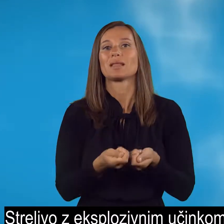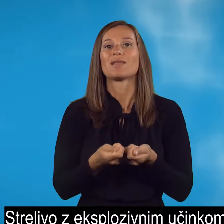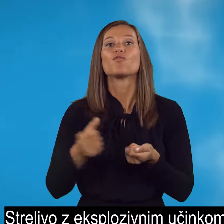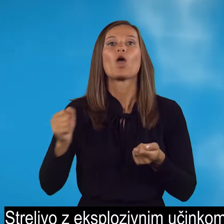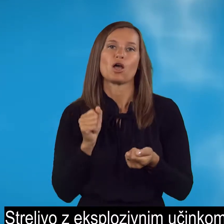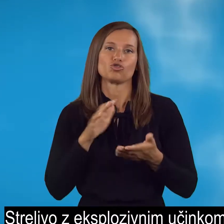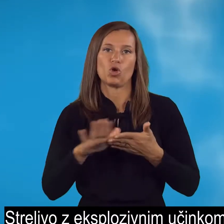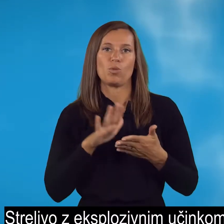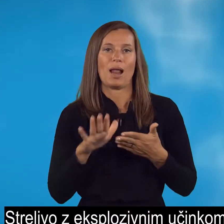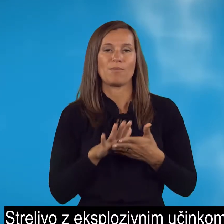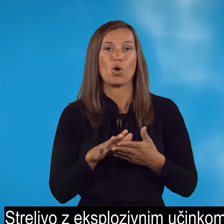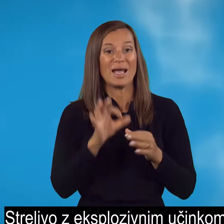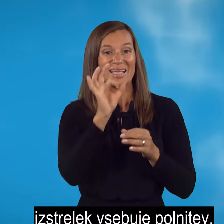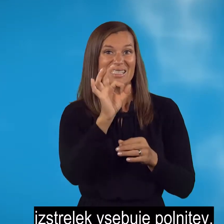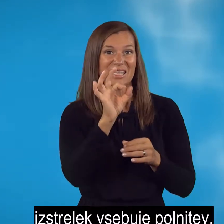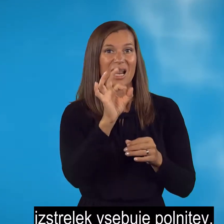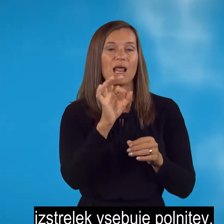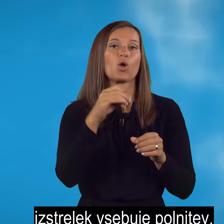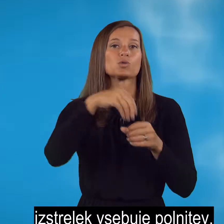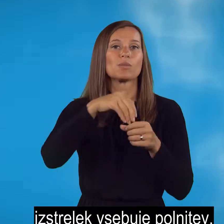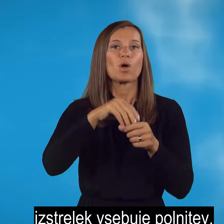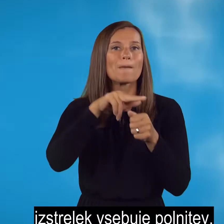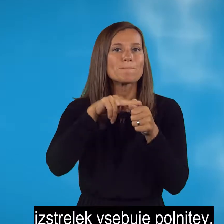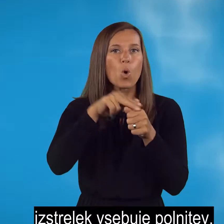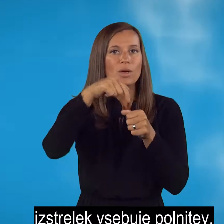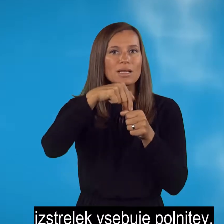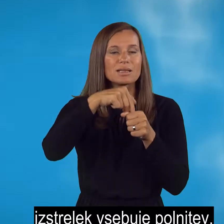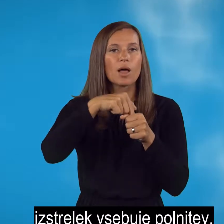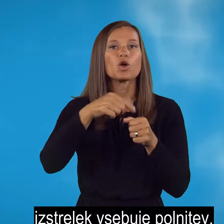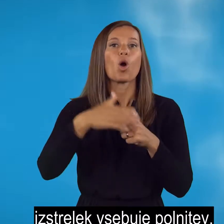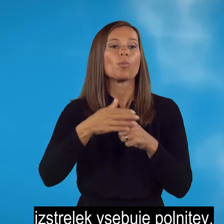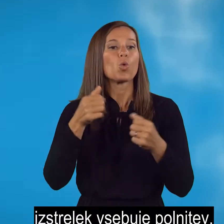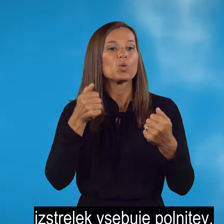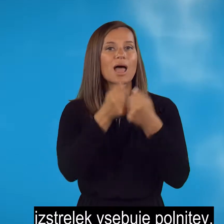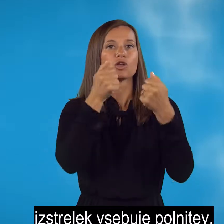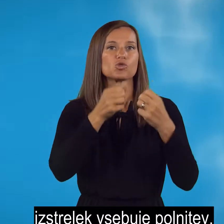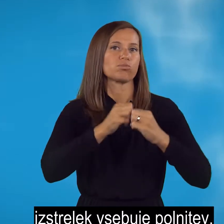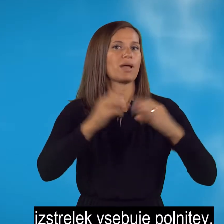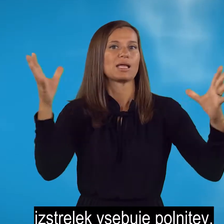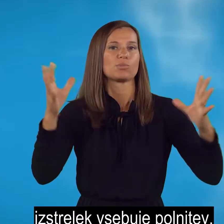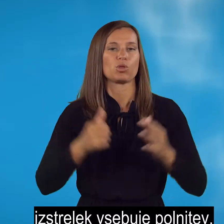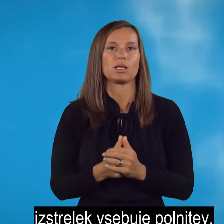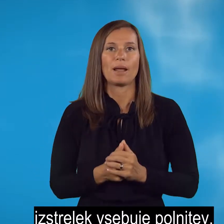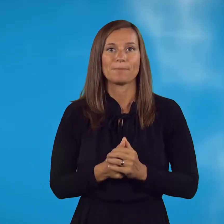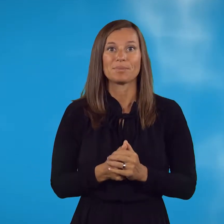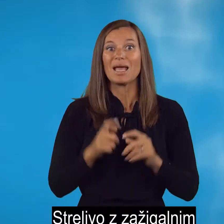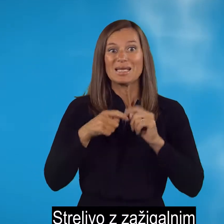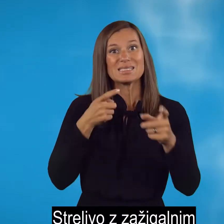uporabi. Izstrelek vsebuje polnitev, ki obudarcu eksplodira. Streljivo z